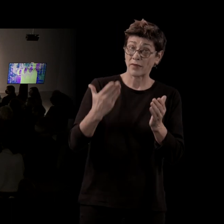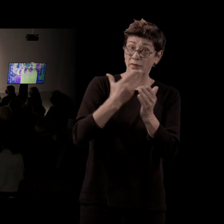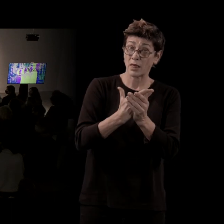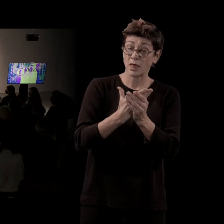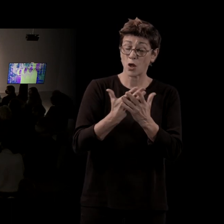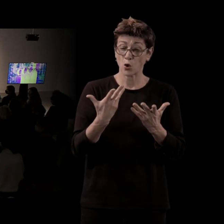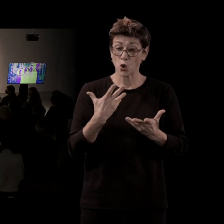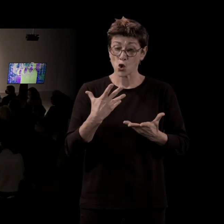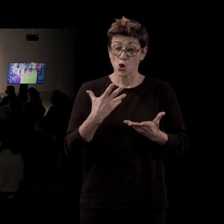demandais